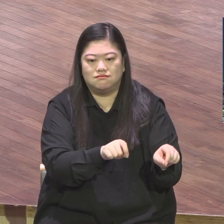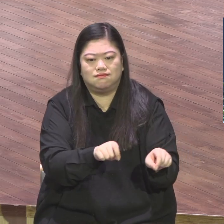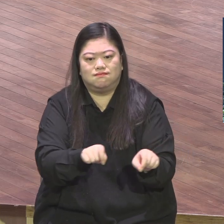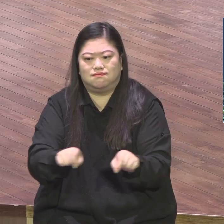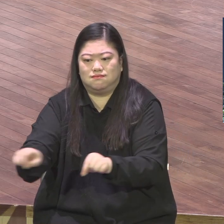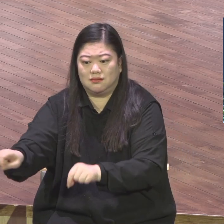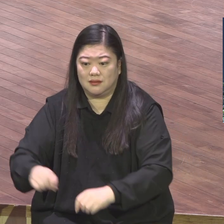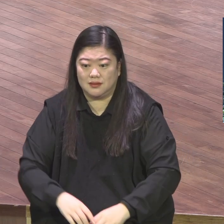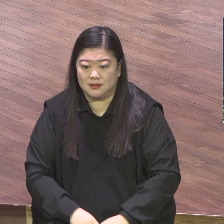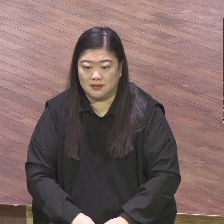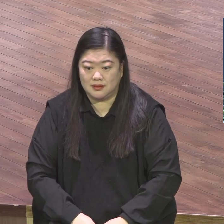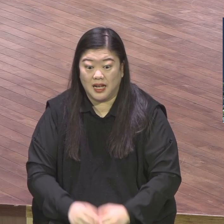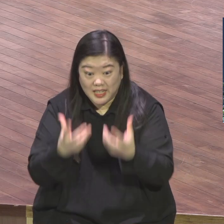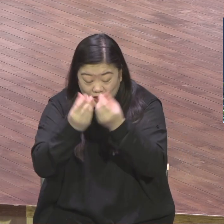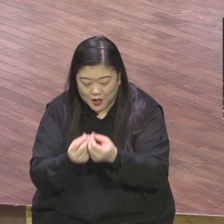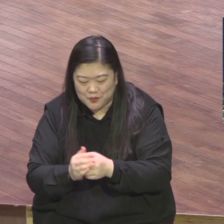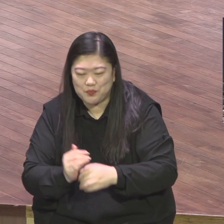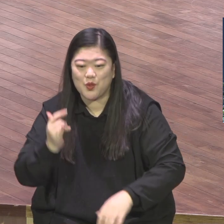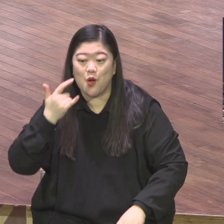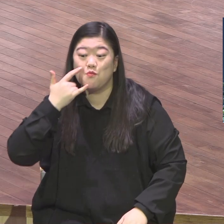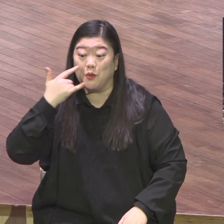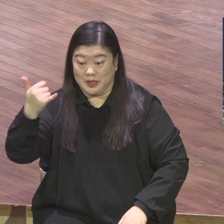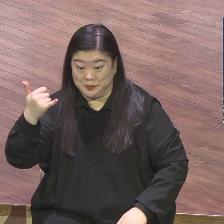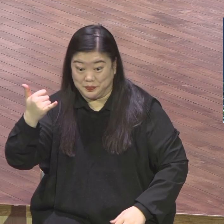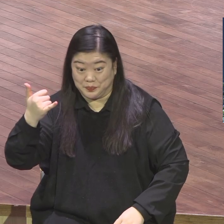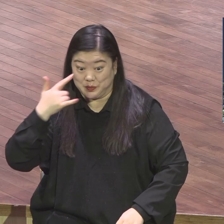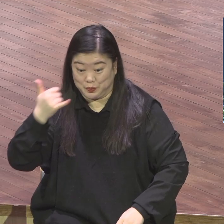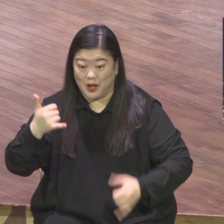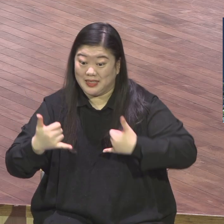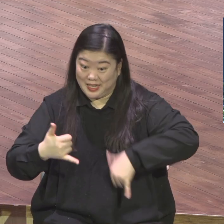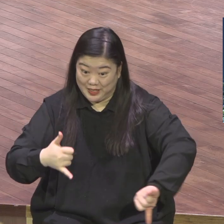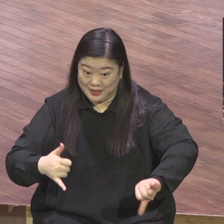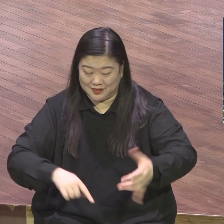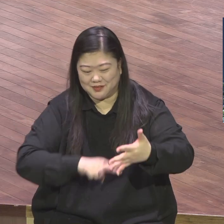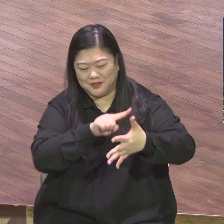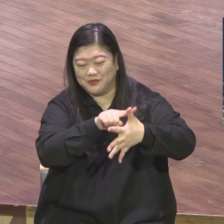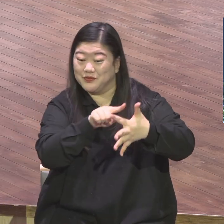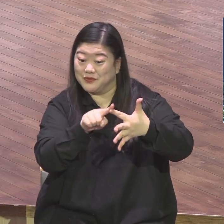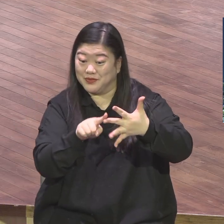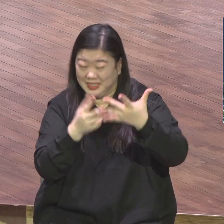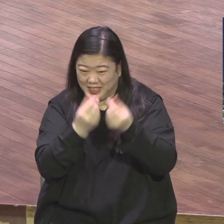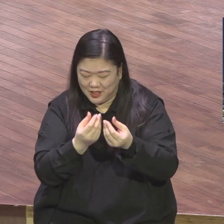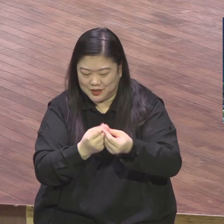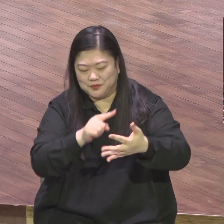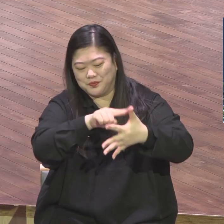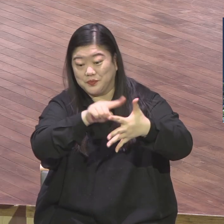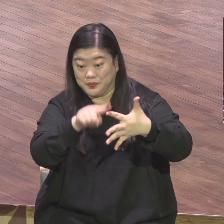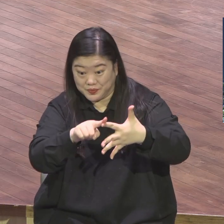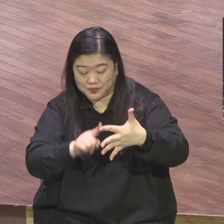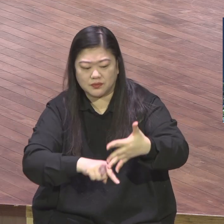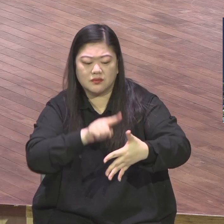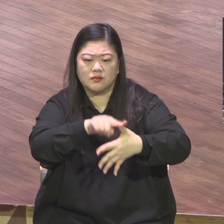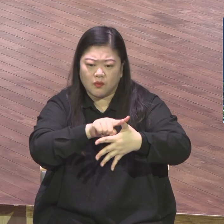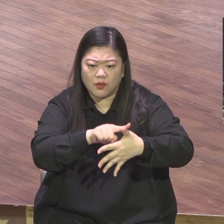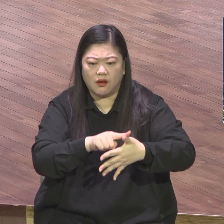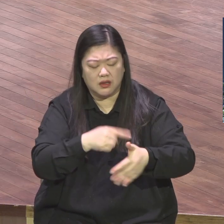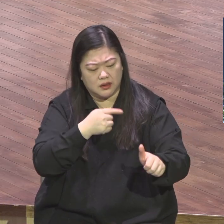자식 중에도 자기 말 잘 듣는 자식을 후계자로 삼지 비 딱하게 나가고 맨날 불평을 마는 자식을 후계자로 안 삼습니다